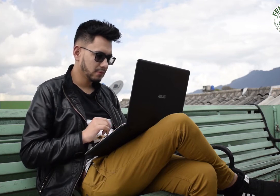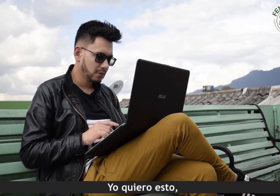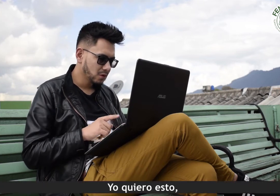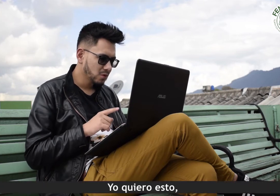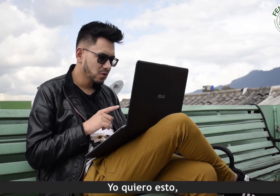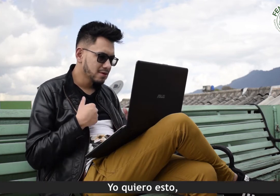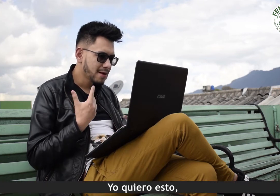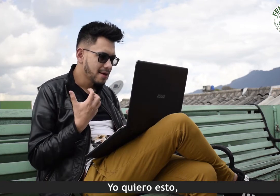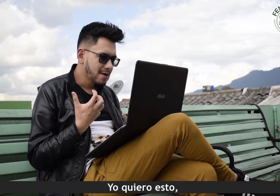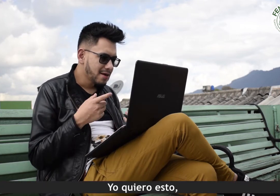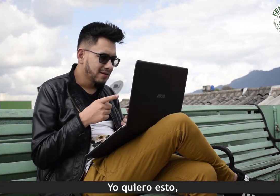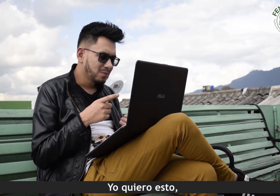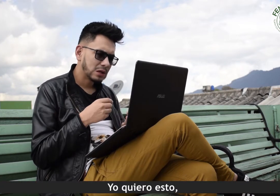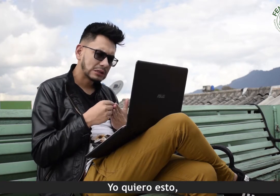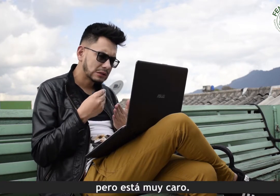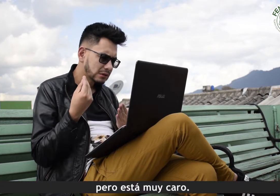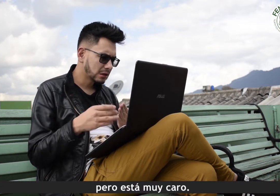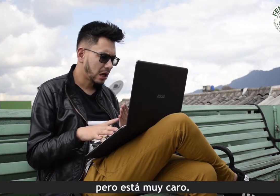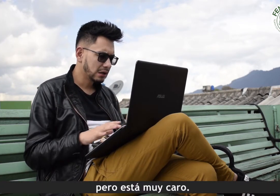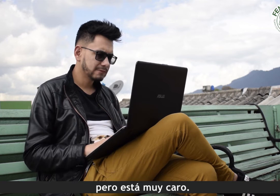¡Uy! ¡Yo quiero esto! ¡Pero está muy caro!